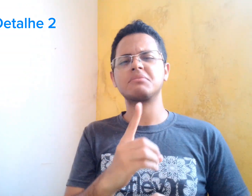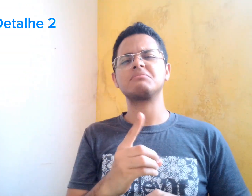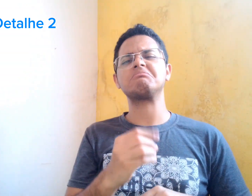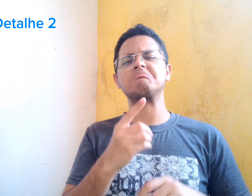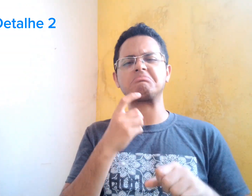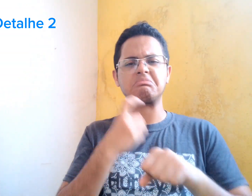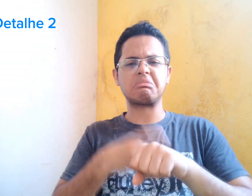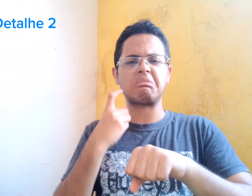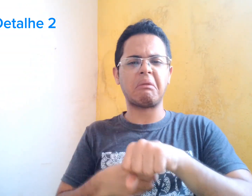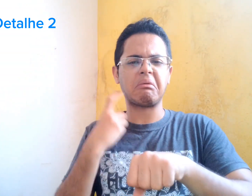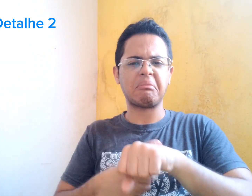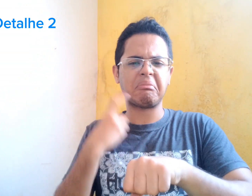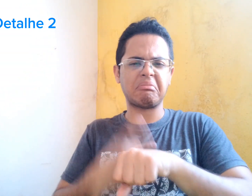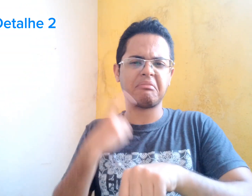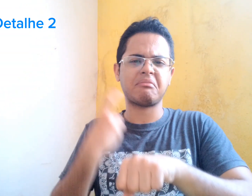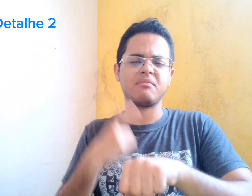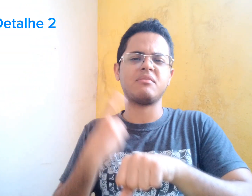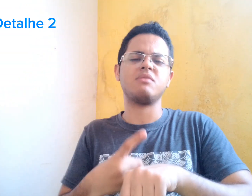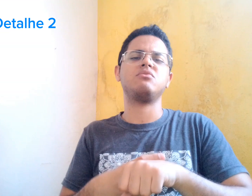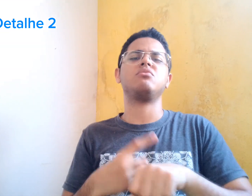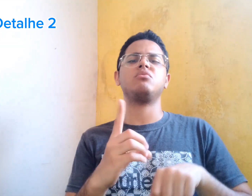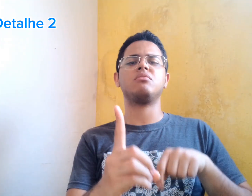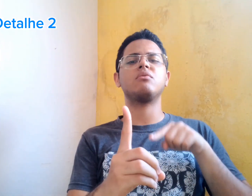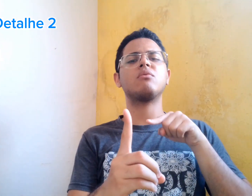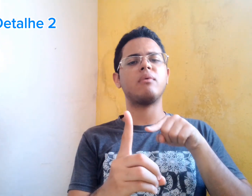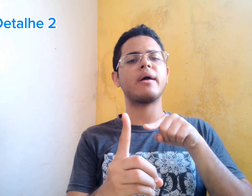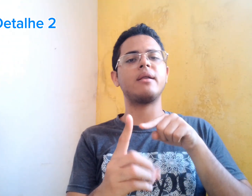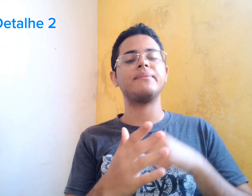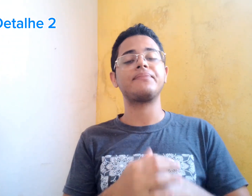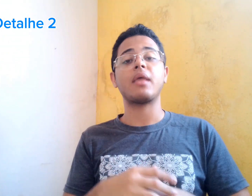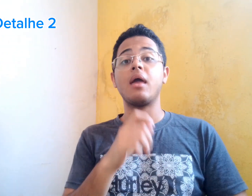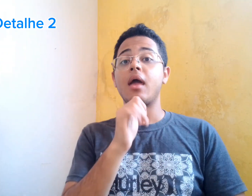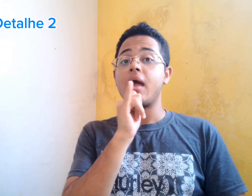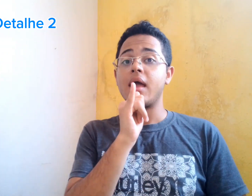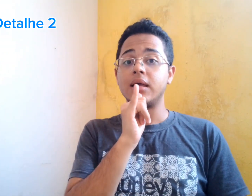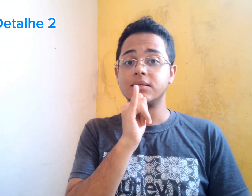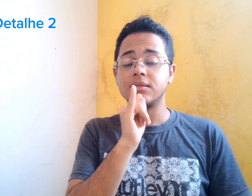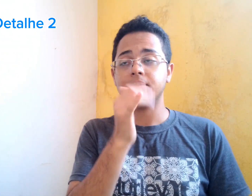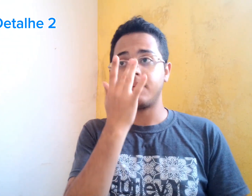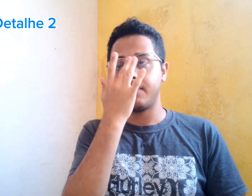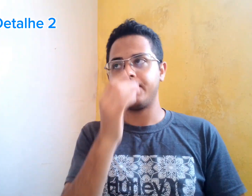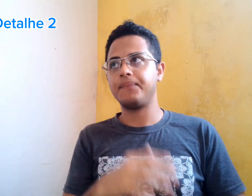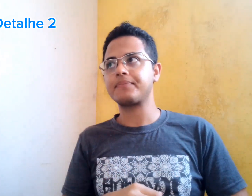ensina de uma forma grossa, dura, ignorante com a sua filha. Exemplo.